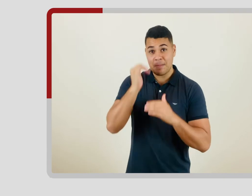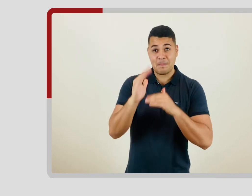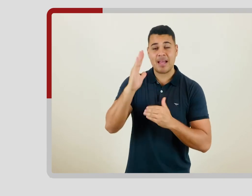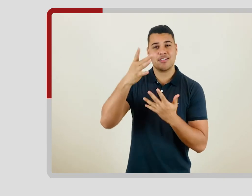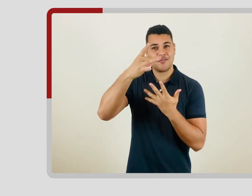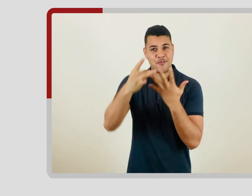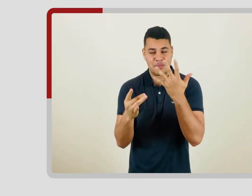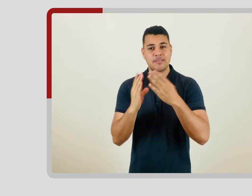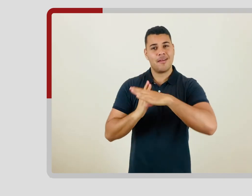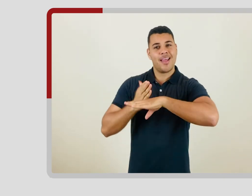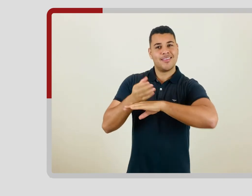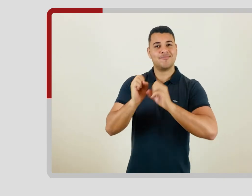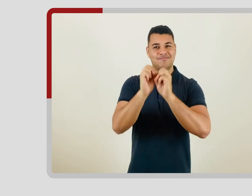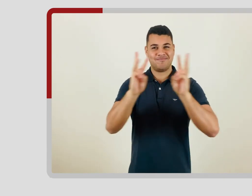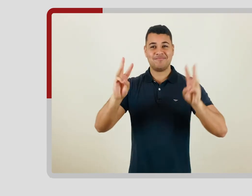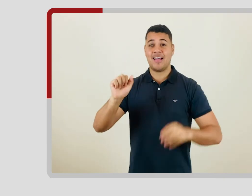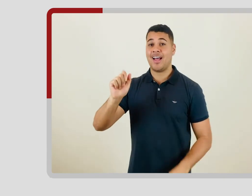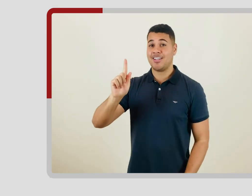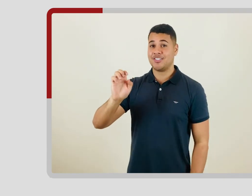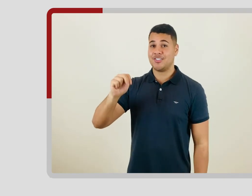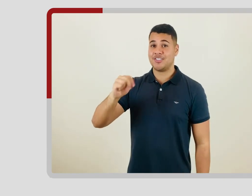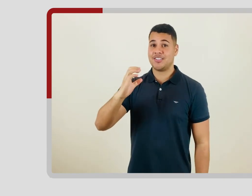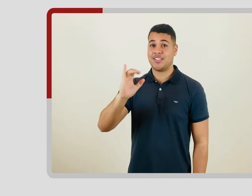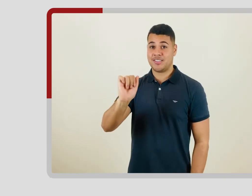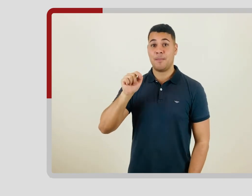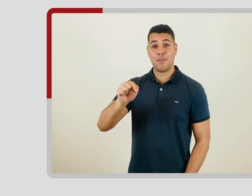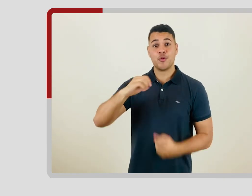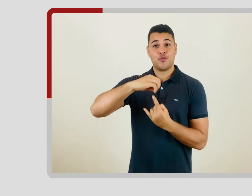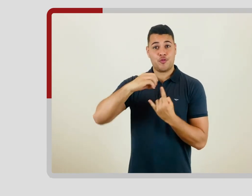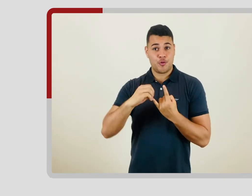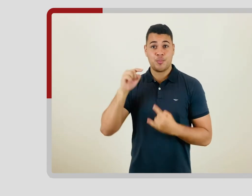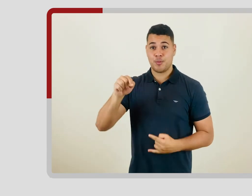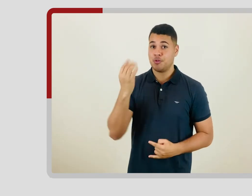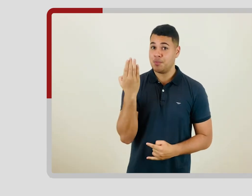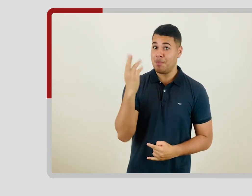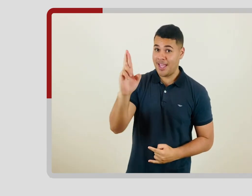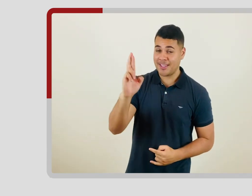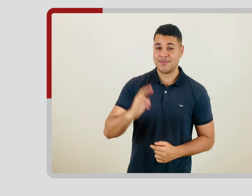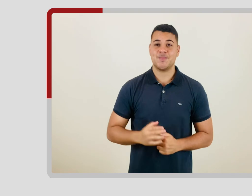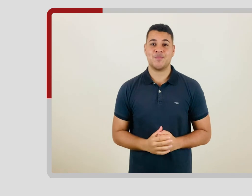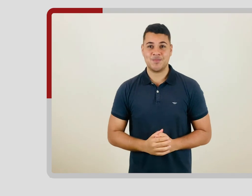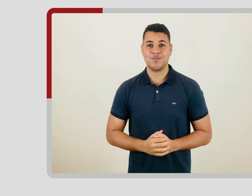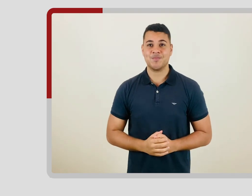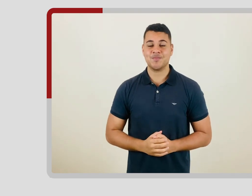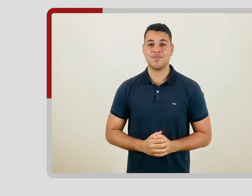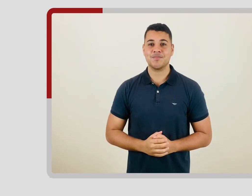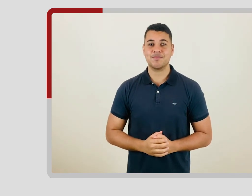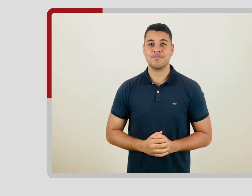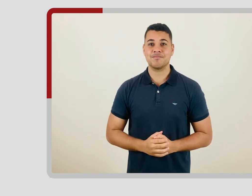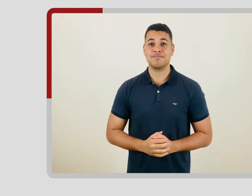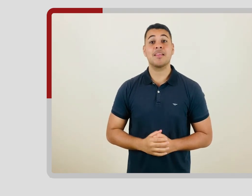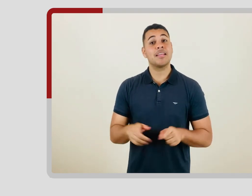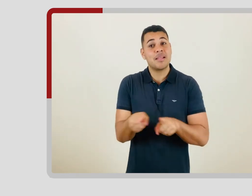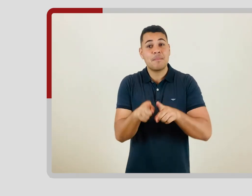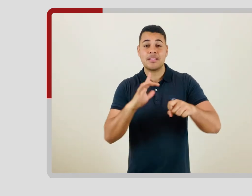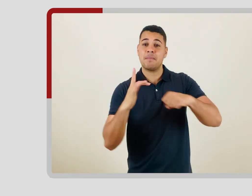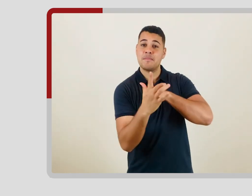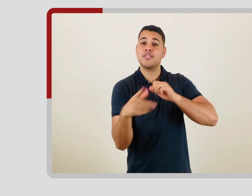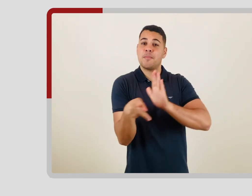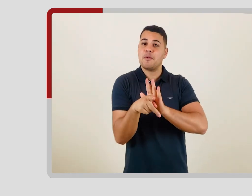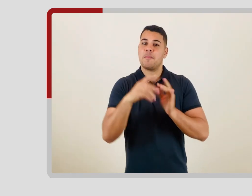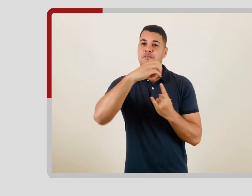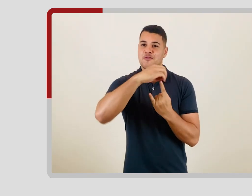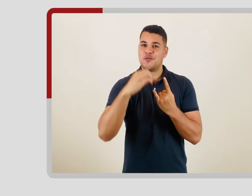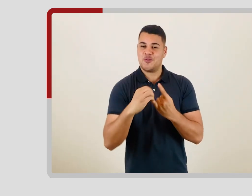Confira mais notícias em agencia.fiocruz.br e nas